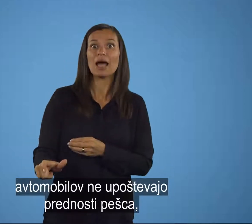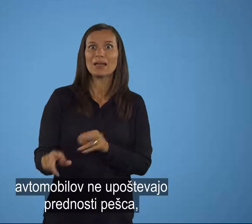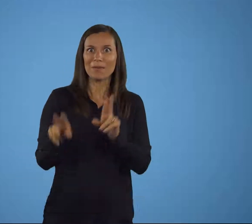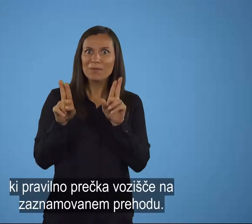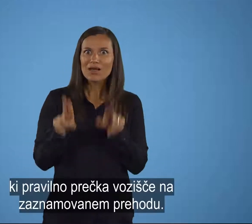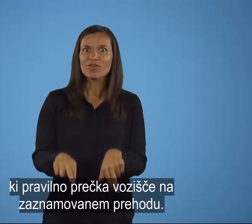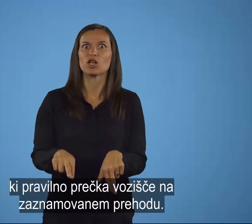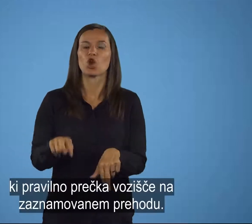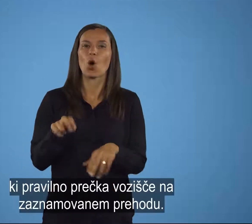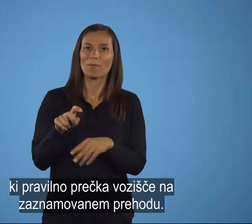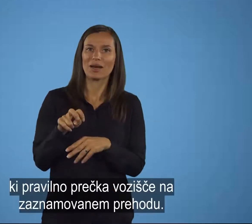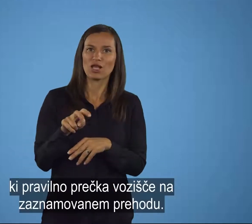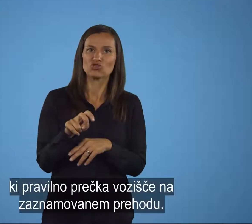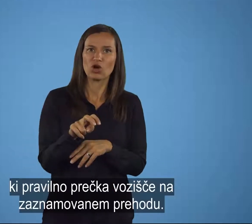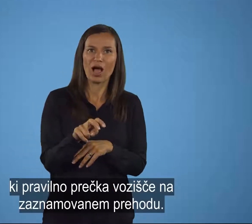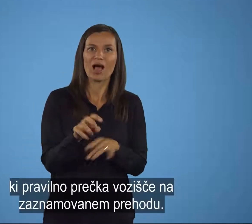vozišče na zaznamovanem prehodu.